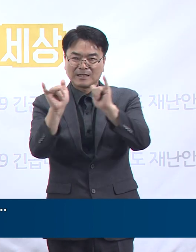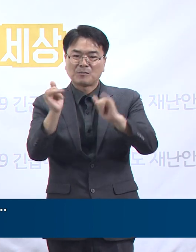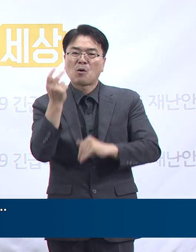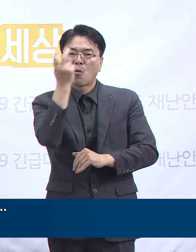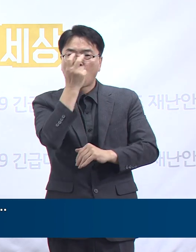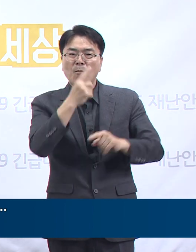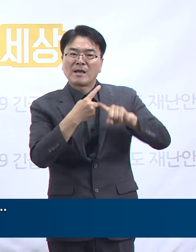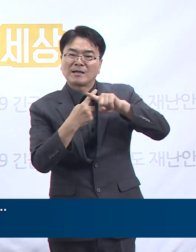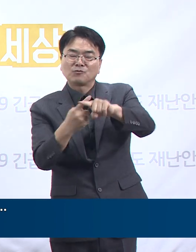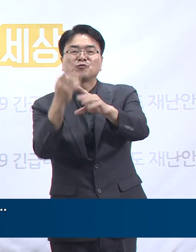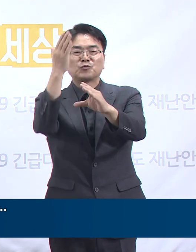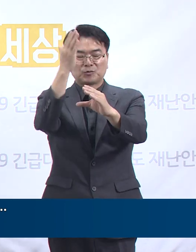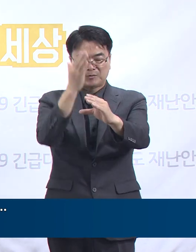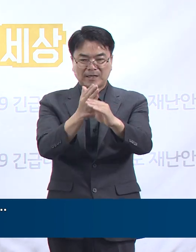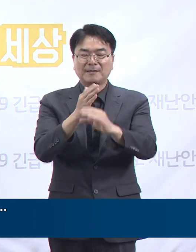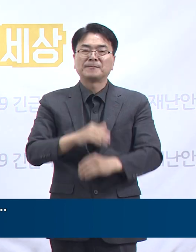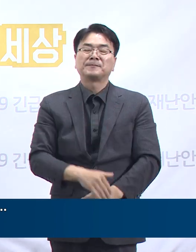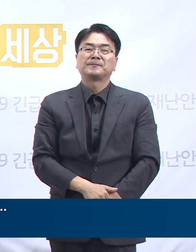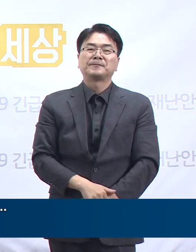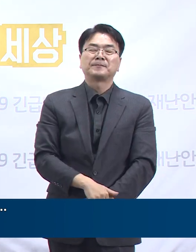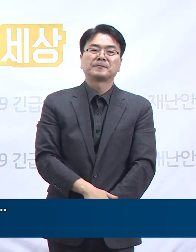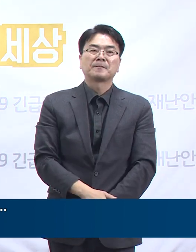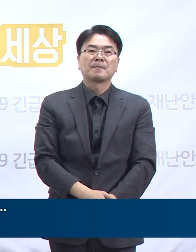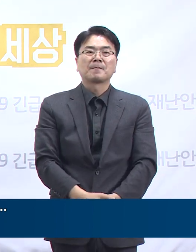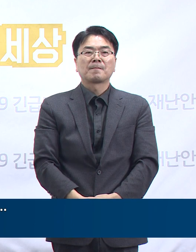중 오늘 5명의 추가 확진자가 있었습니다.